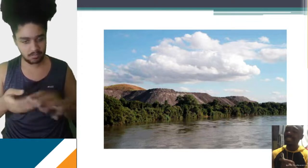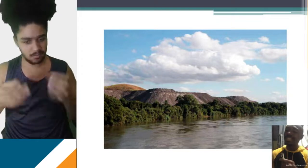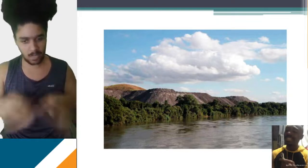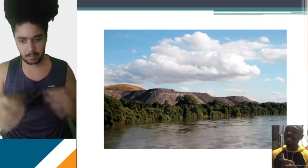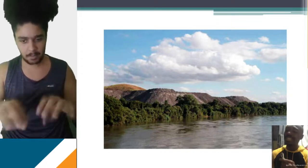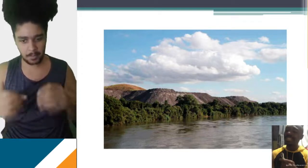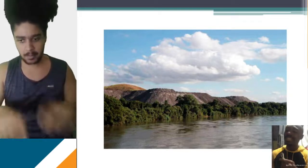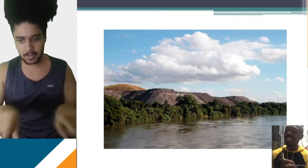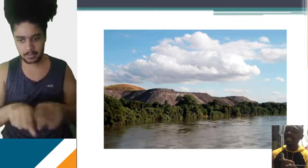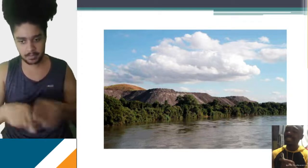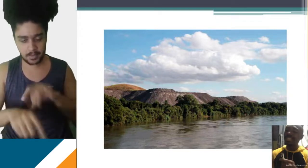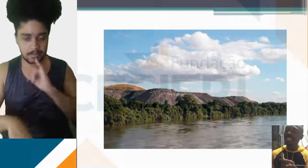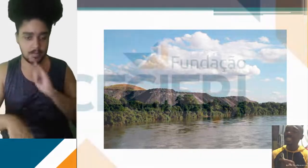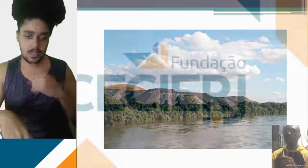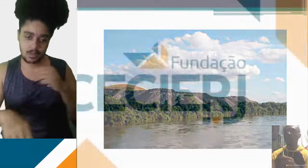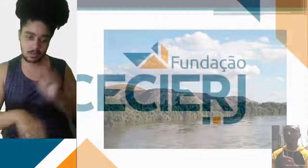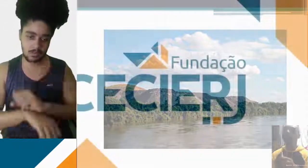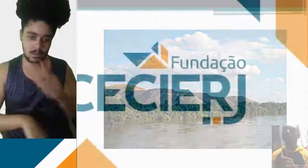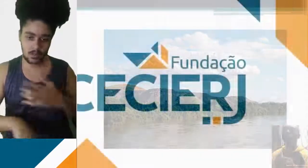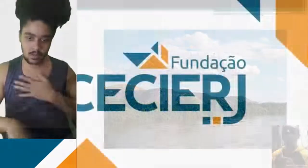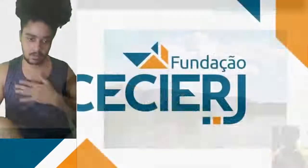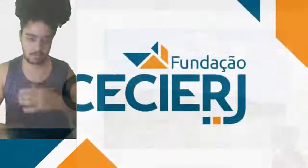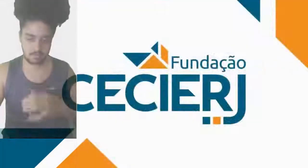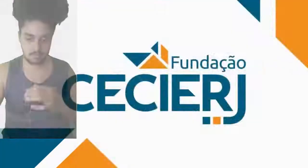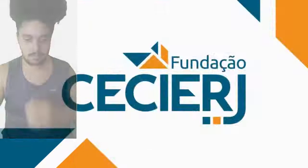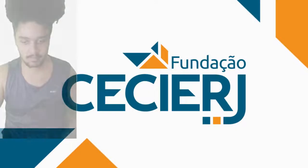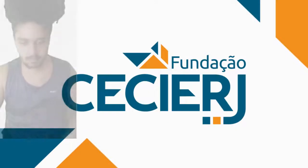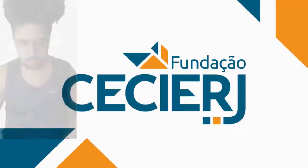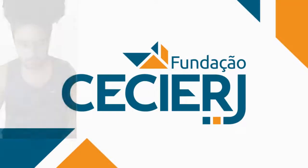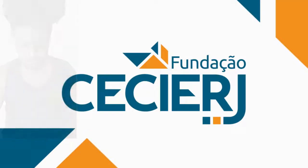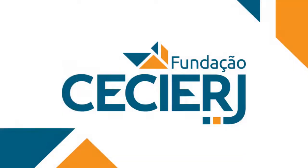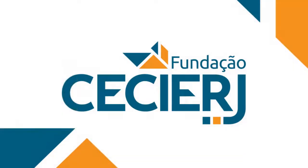distribuição, infelizmente. Mas é isso aí, espero que vocês gostem, e até a próxima.